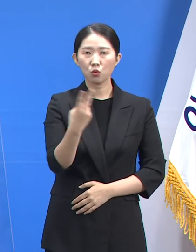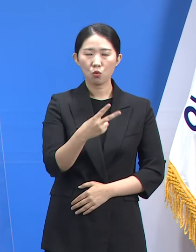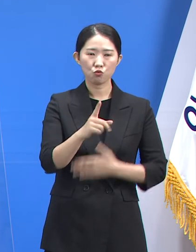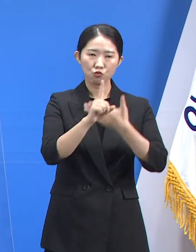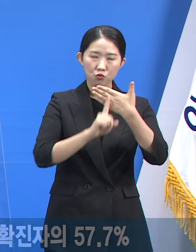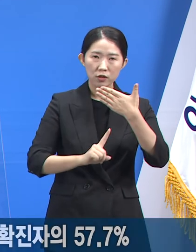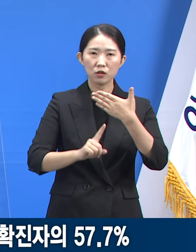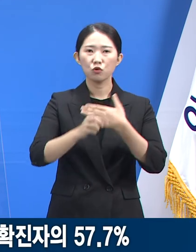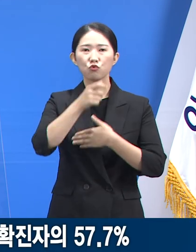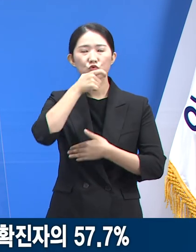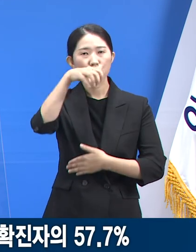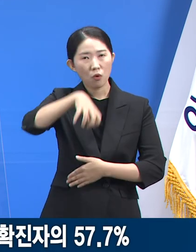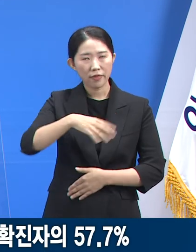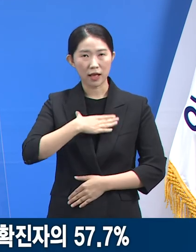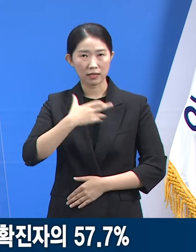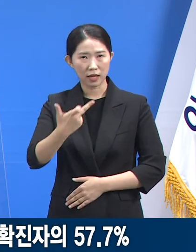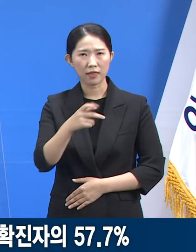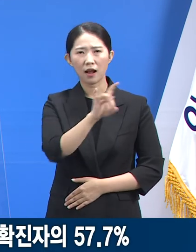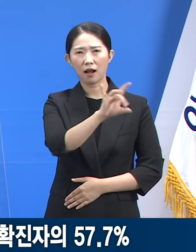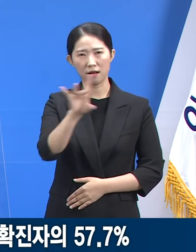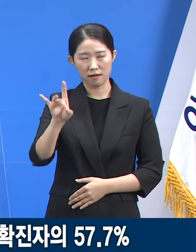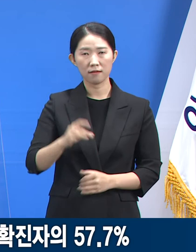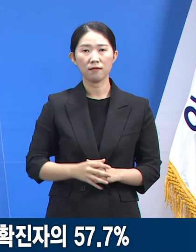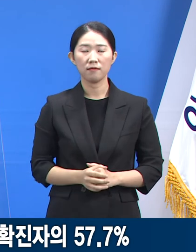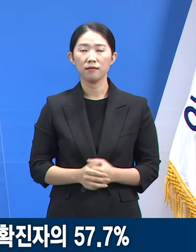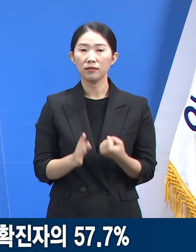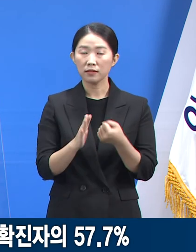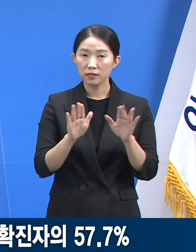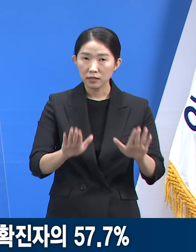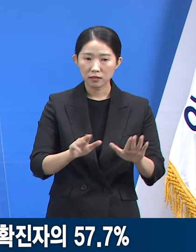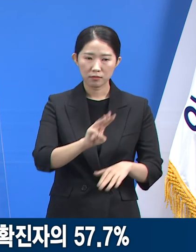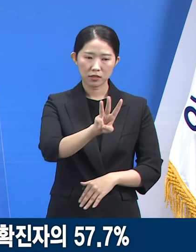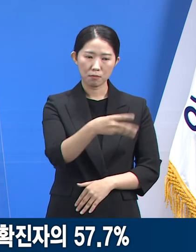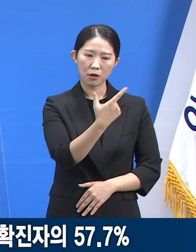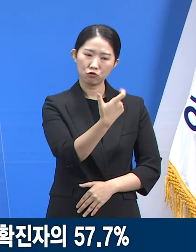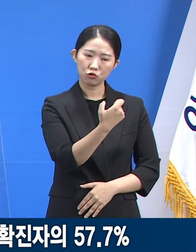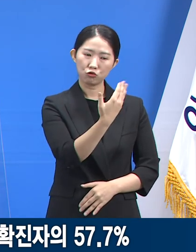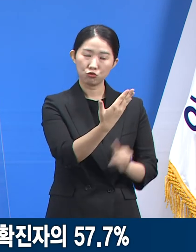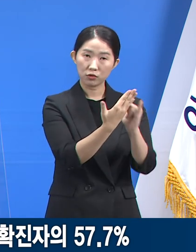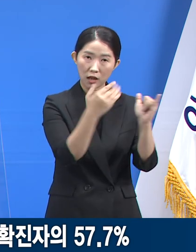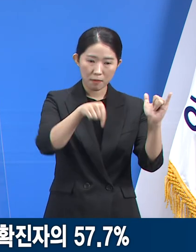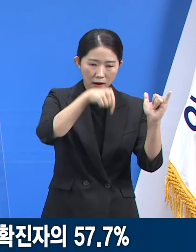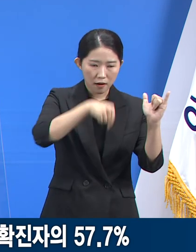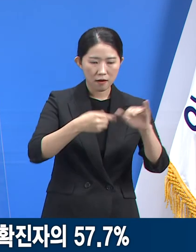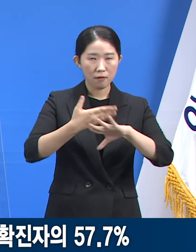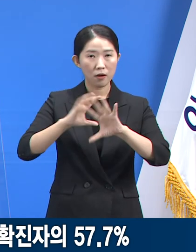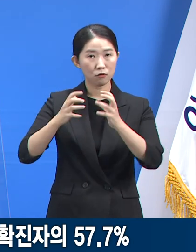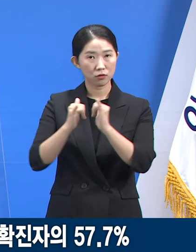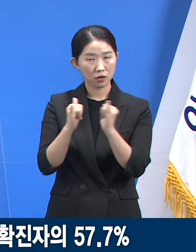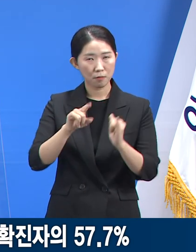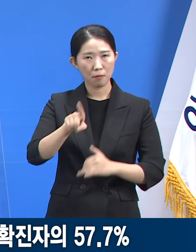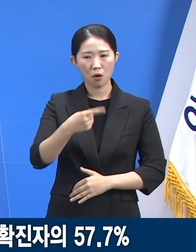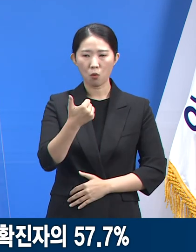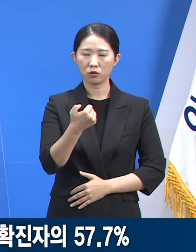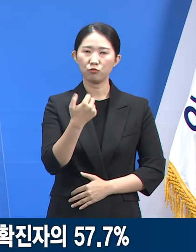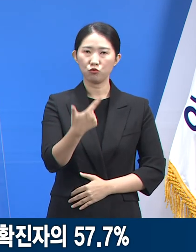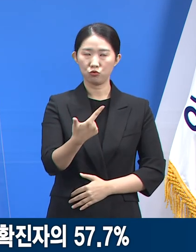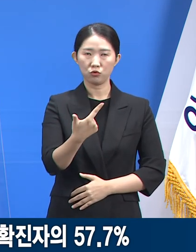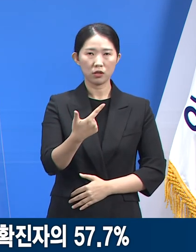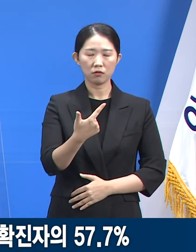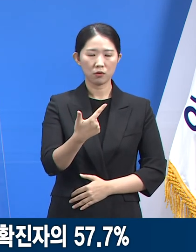사업장 집단관련 확진자 369명 중 내국인은 156명, 외국인은